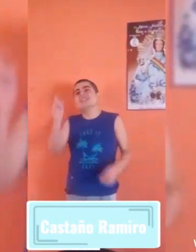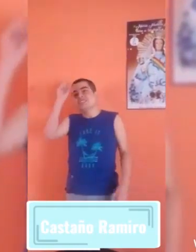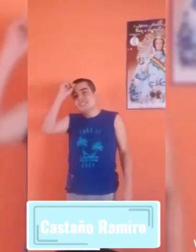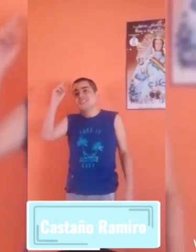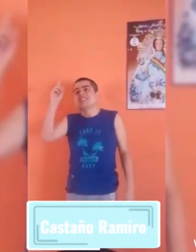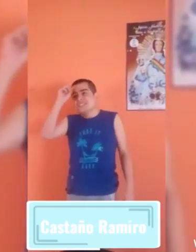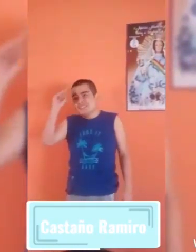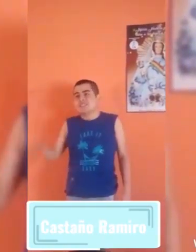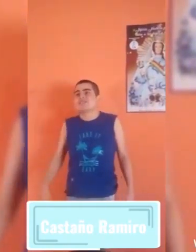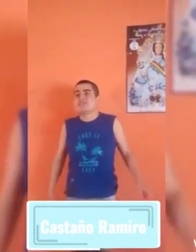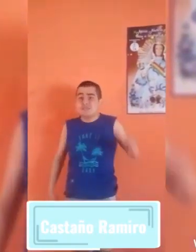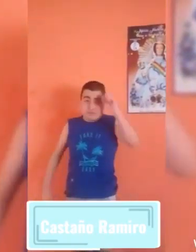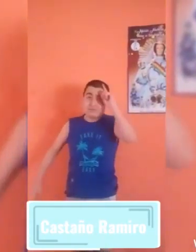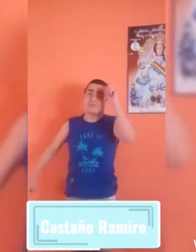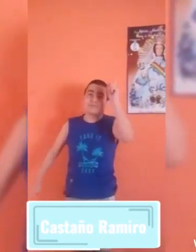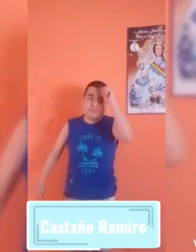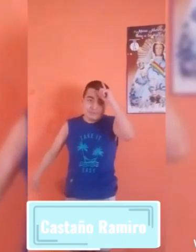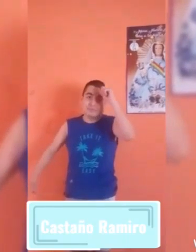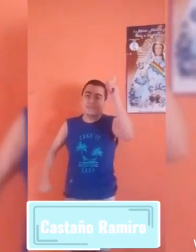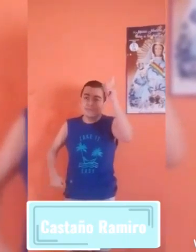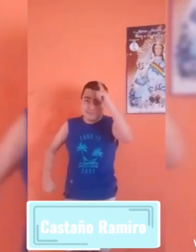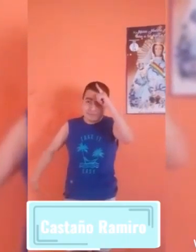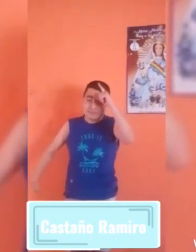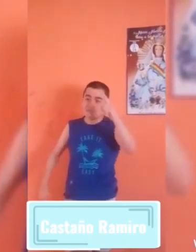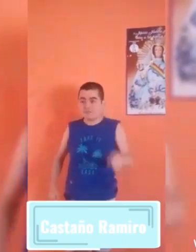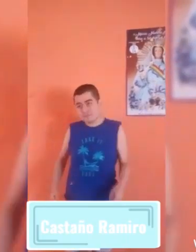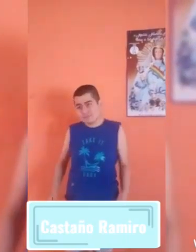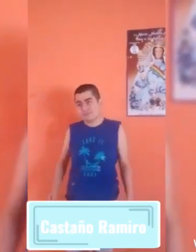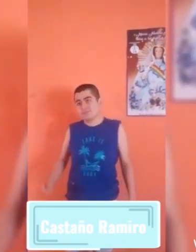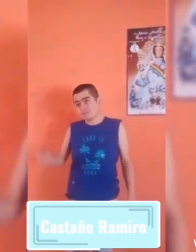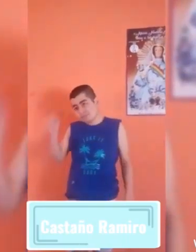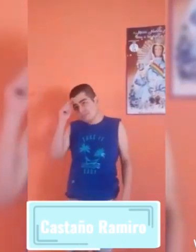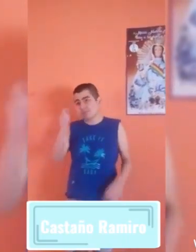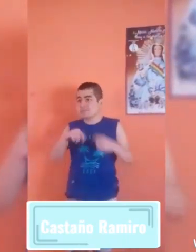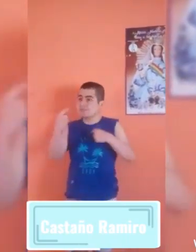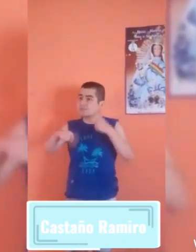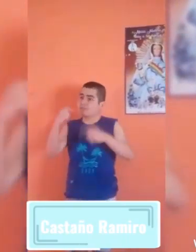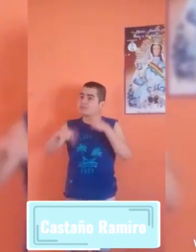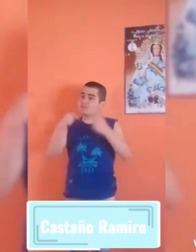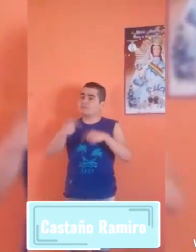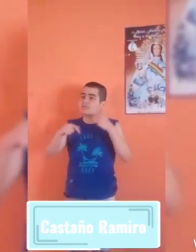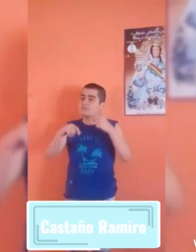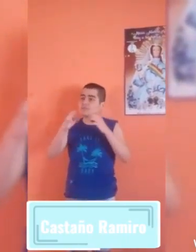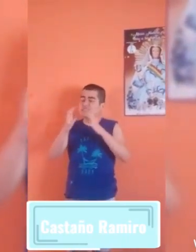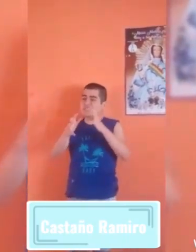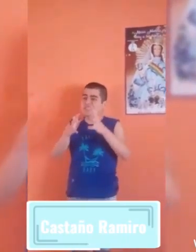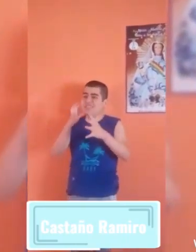Es tiempo de escondernos Tal vez sea la forma de